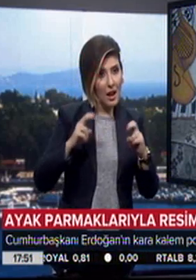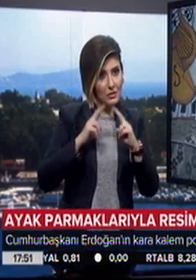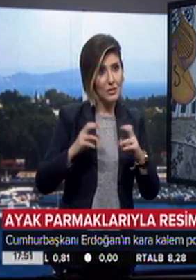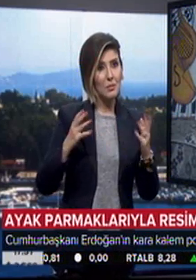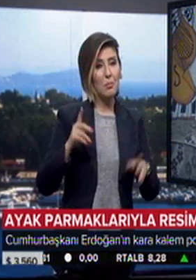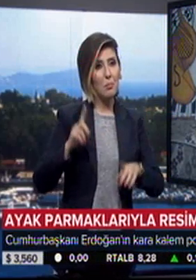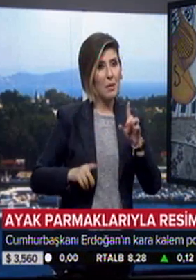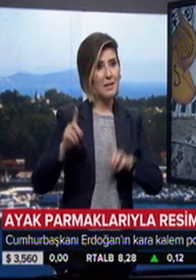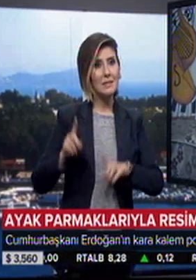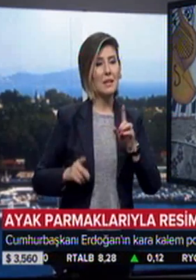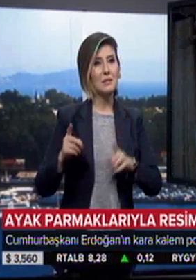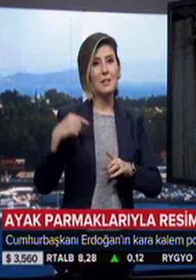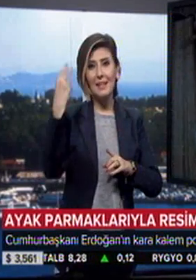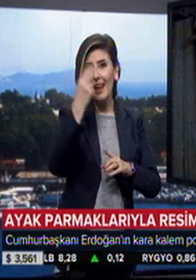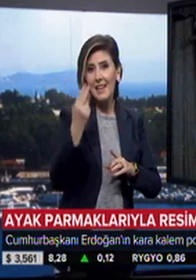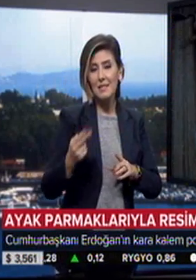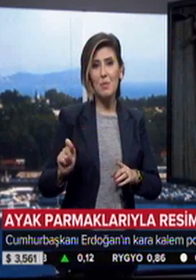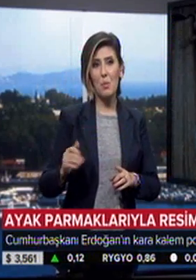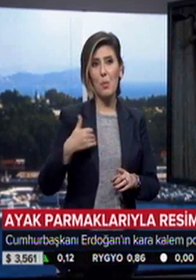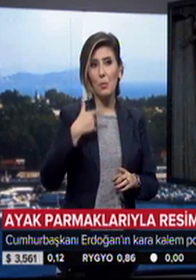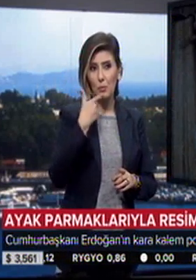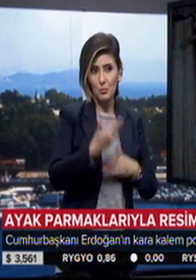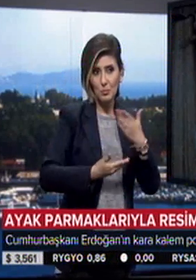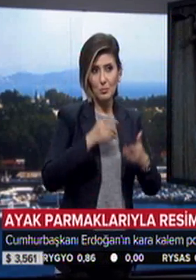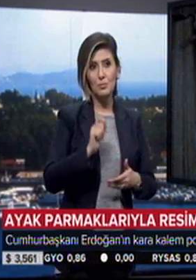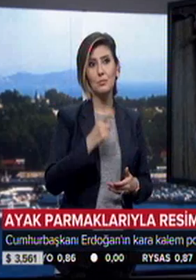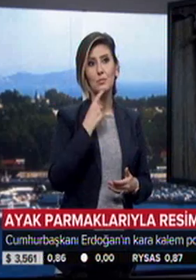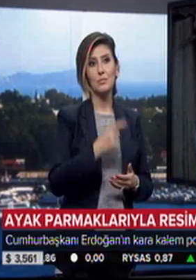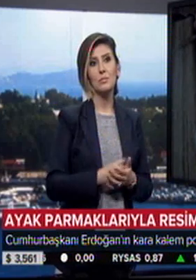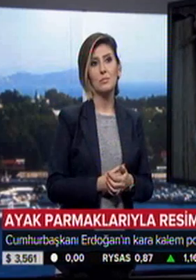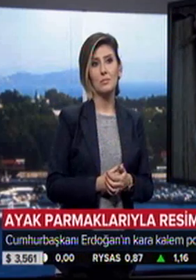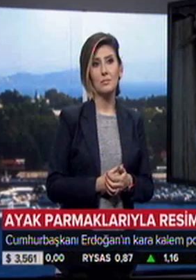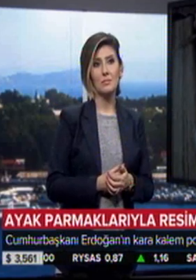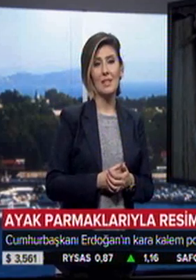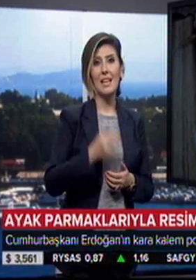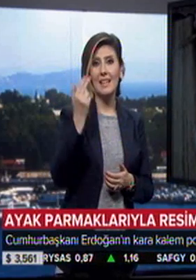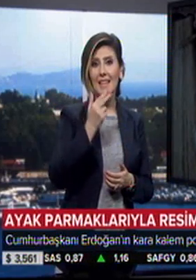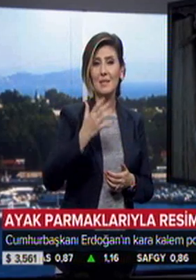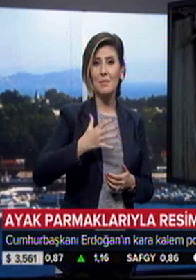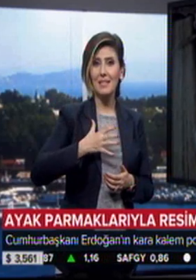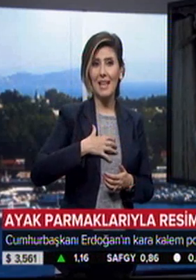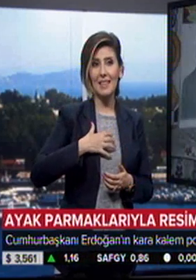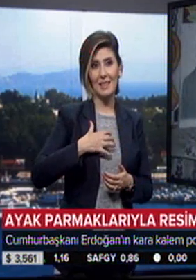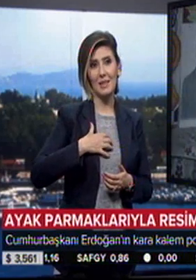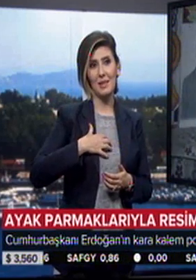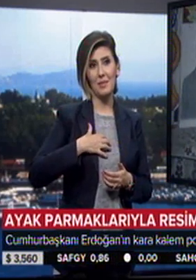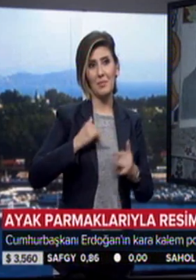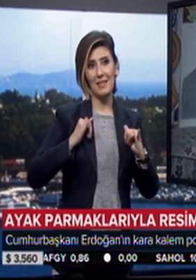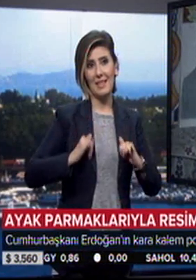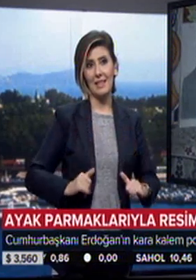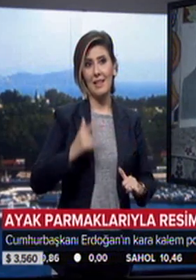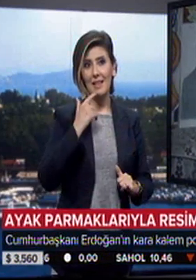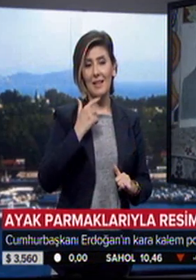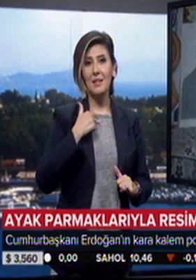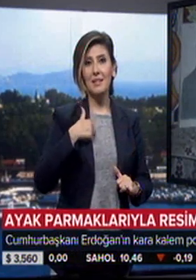öyle tuvale döküyorum yansıtıyorum resimlerimi kendim dillendiriyorum yani. Şöyle söyleyeyim